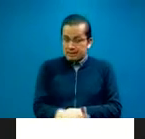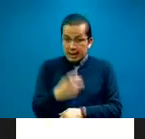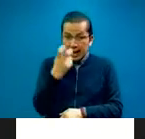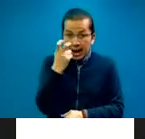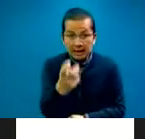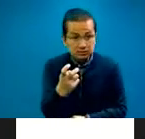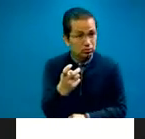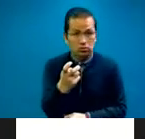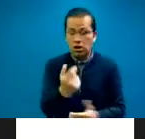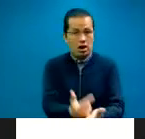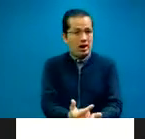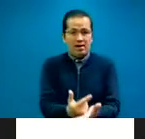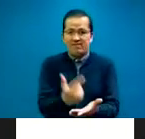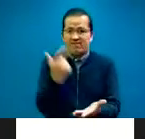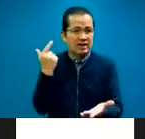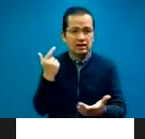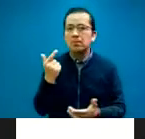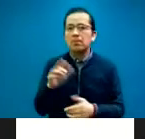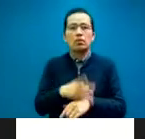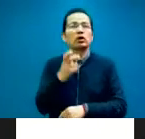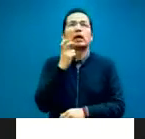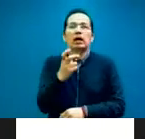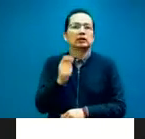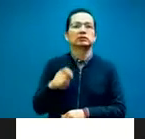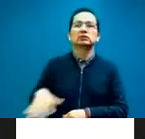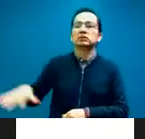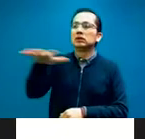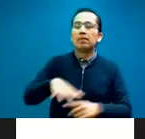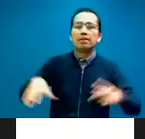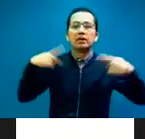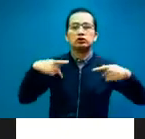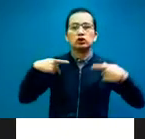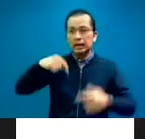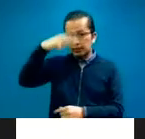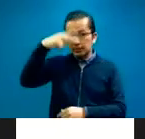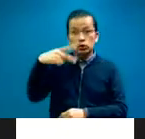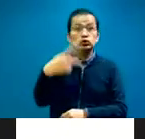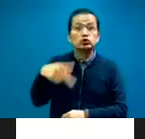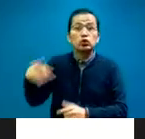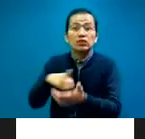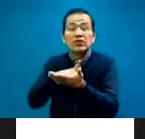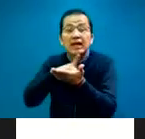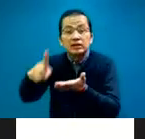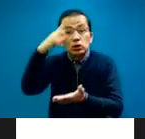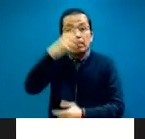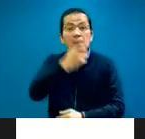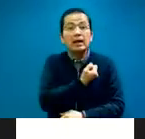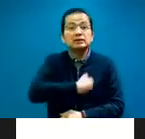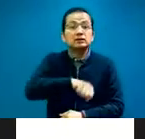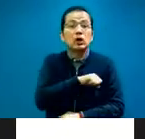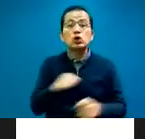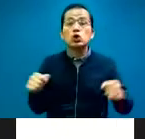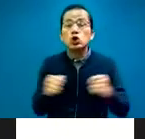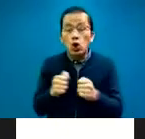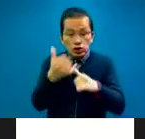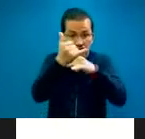es una violación al derecho de todos los mexicanos a la salud informada, a la información también de los